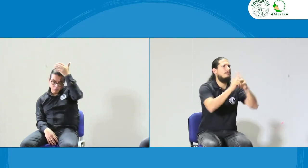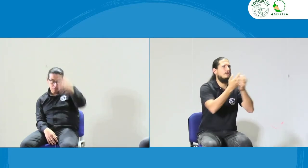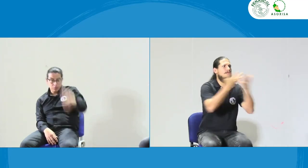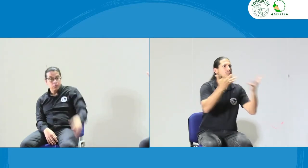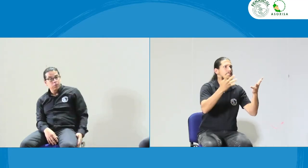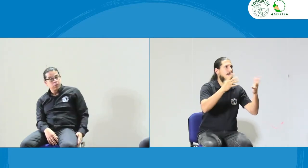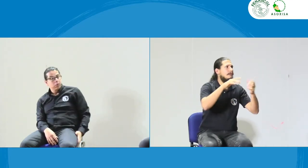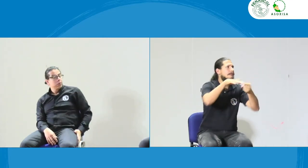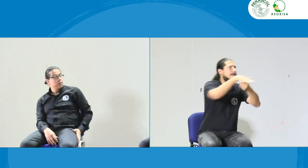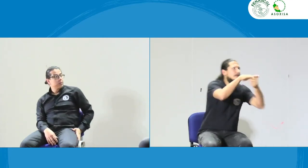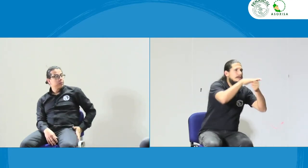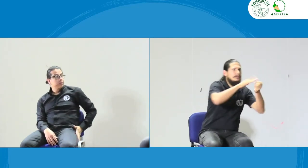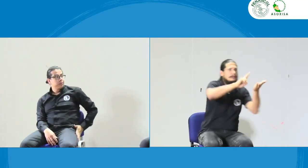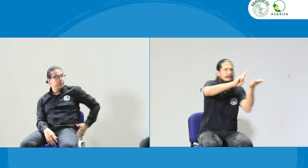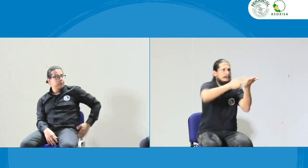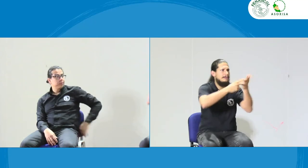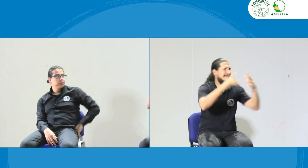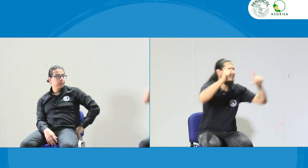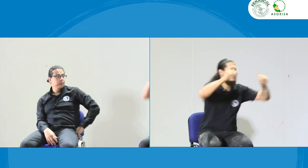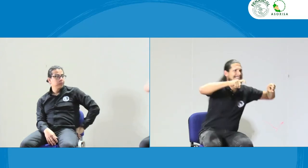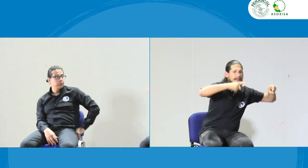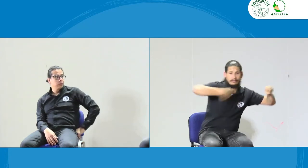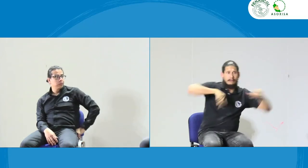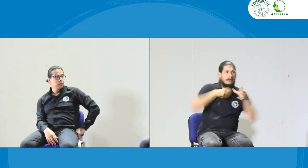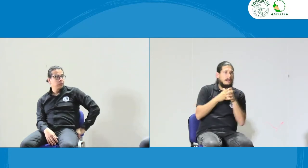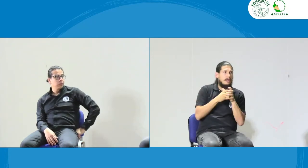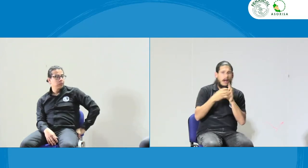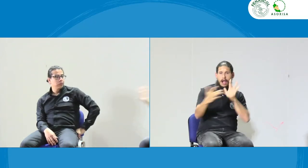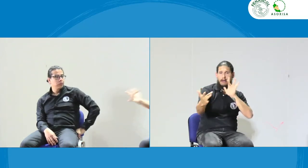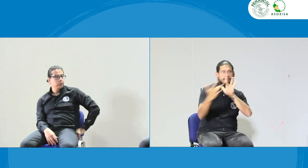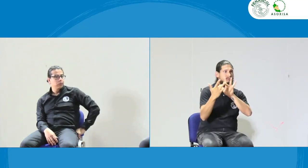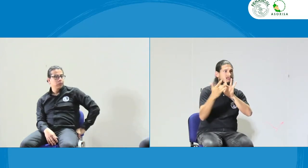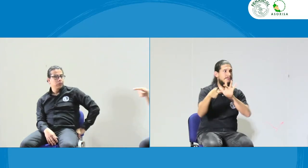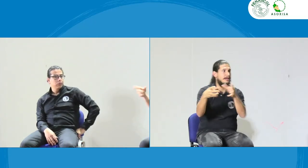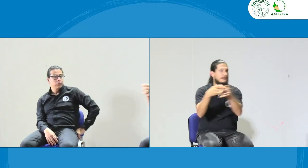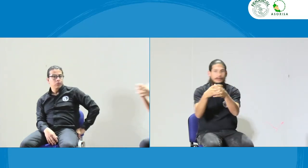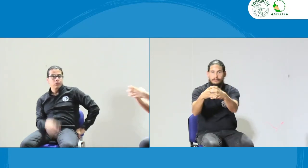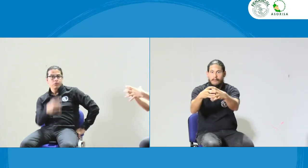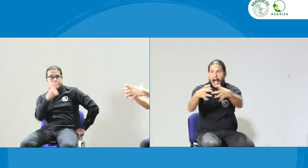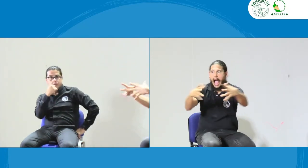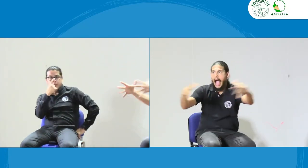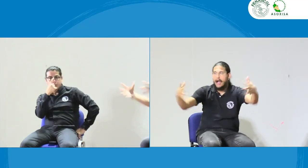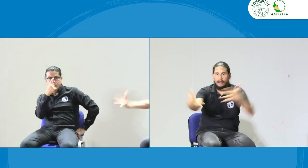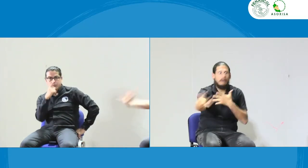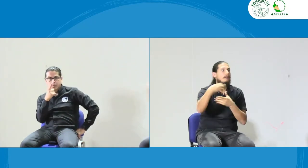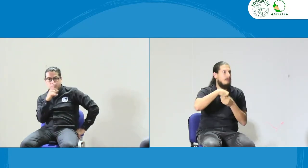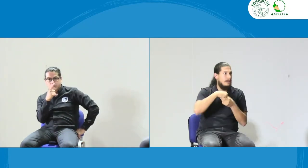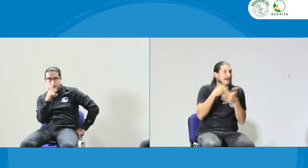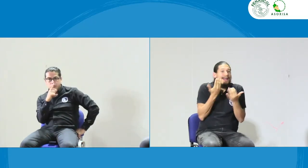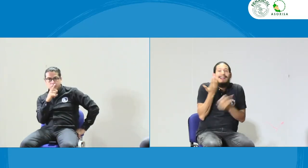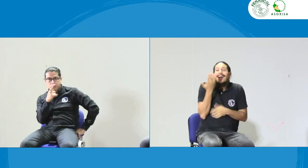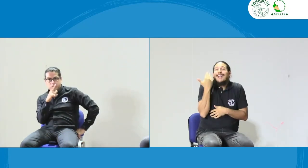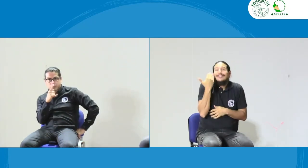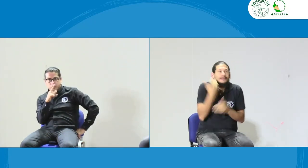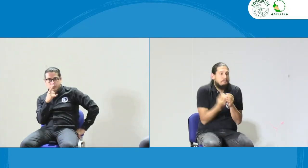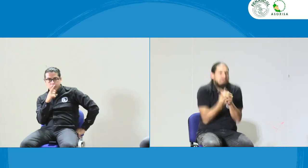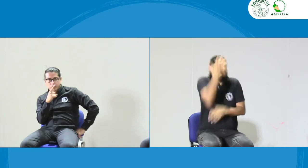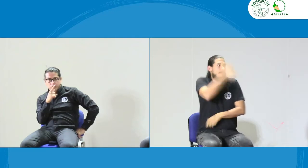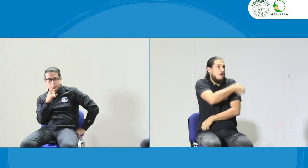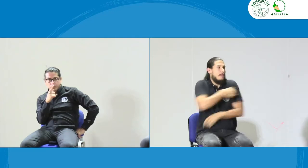desde esa asociación surgieron diferentes situaciones con los intérpretes que teníamos una necesidad latente la asociación empezó a